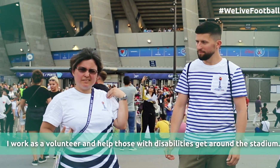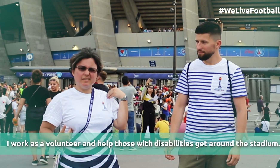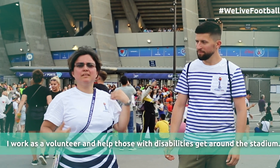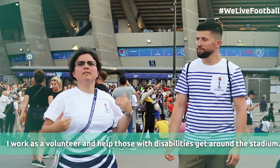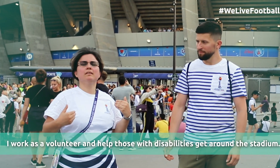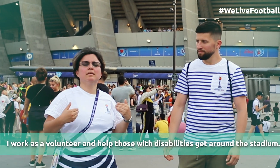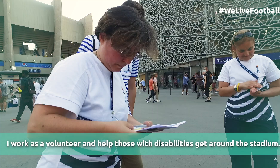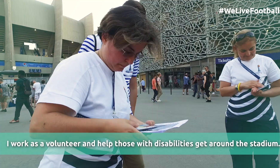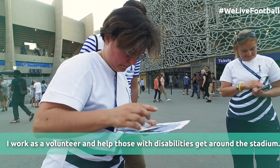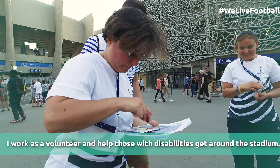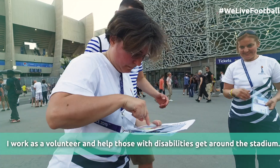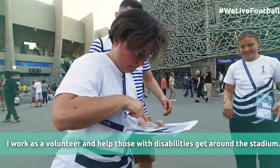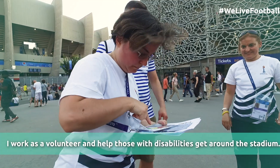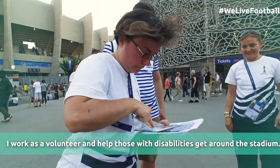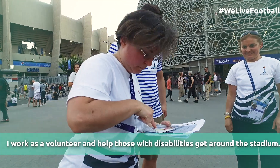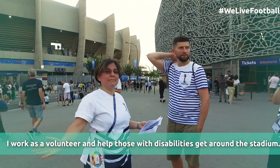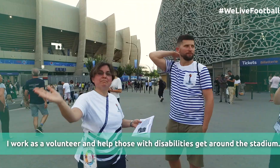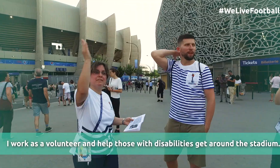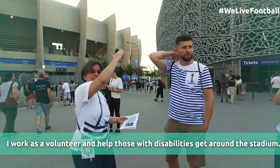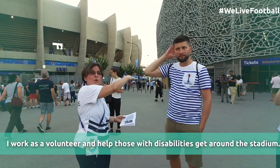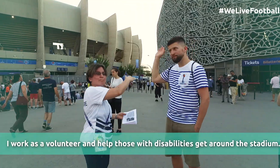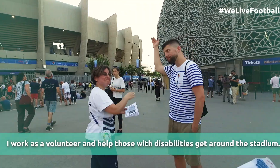pomagam ludzi z niebezpieczeństw i niebezpieczeństwem stadionu.